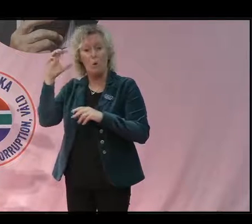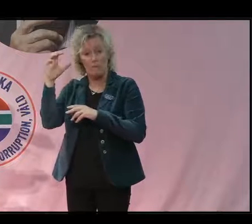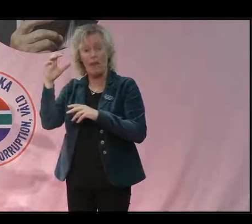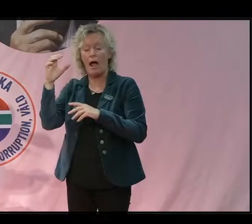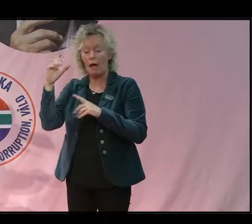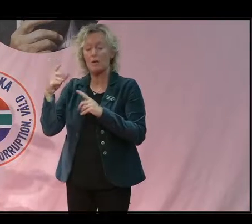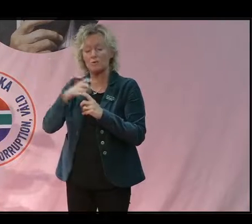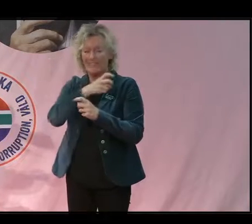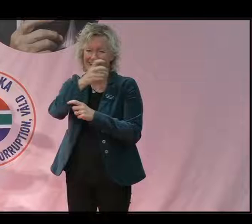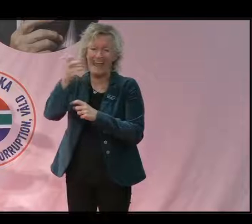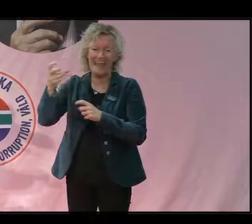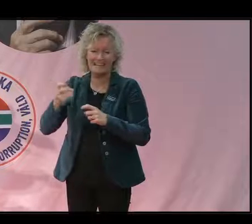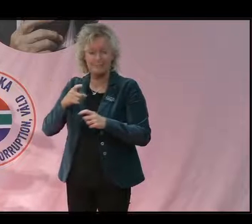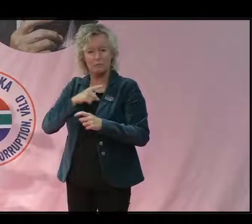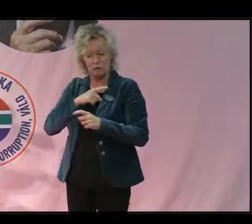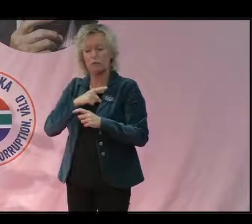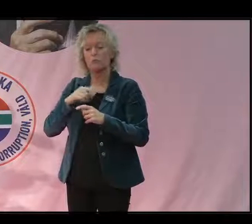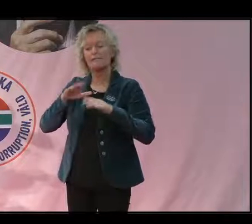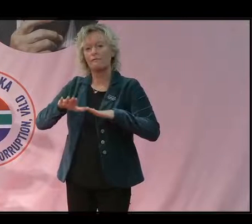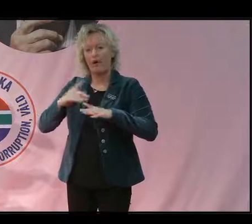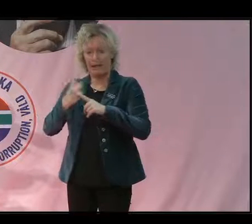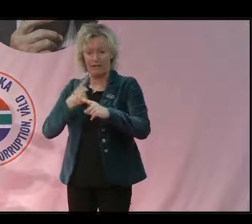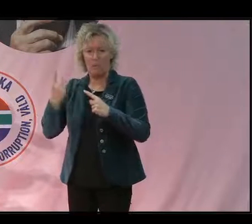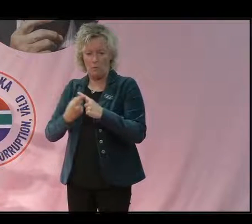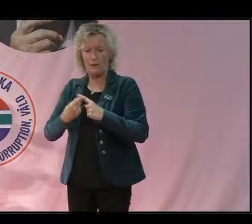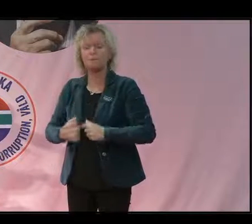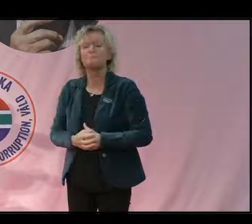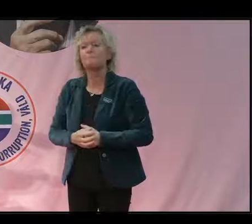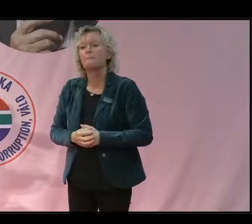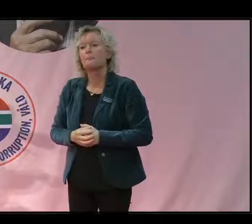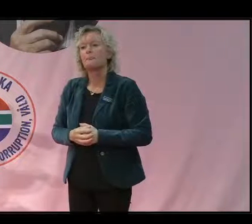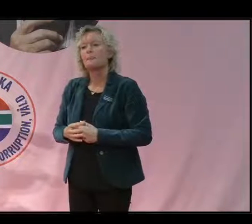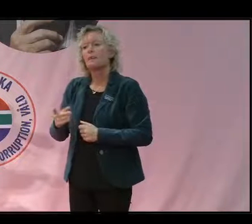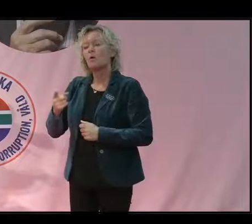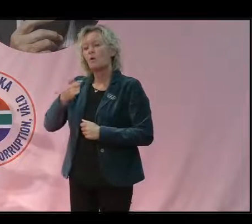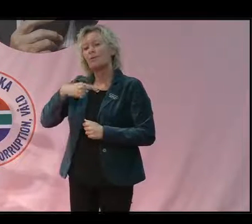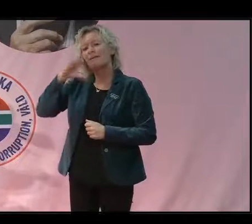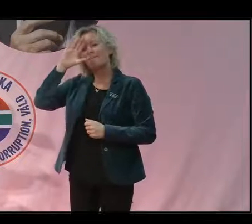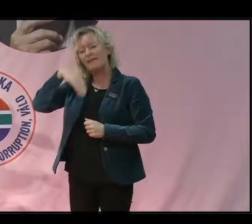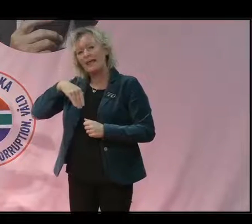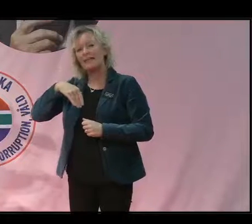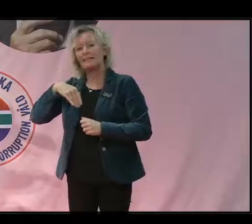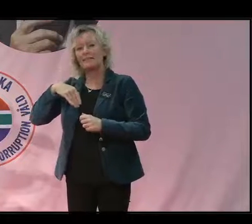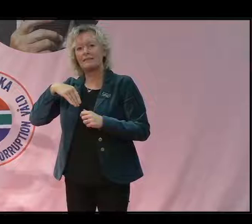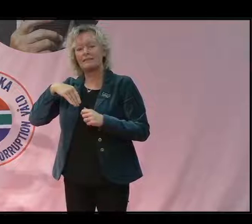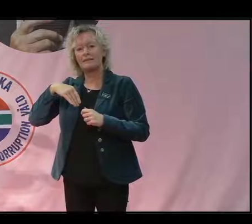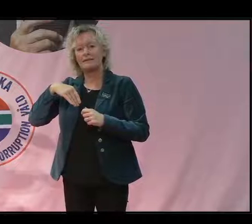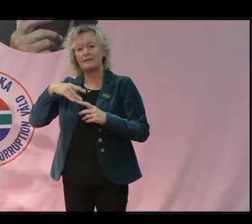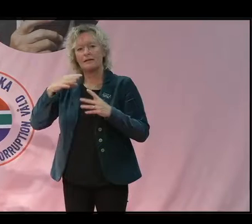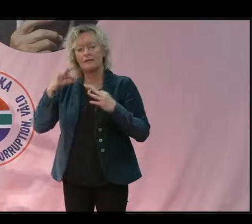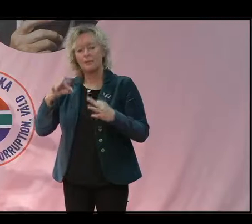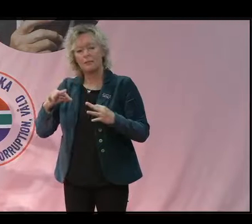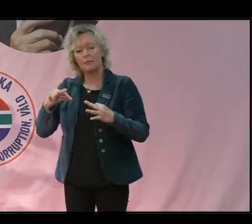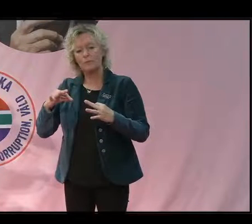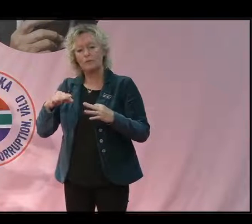en del i regionen och har ju varit där ett drygt år. Och vi vet ju, jag har ju hört redan om att många jord och lokalbefolk får sin tillvaro hotad.